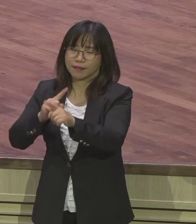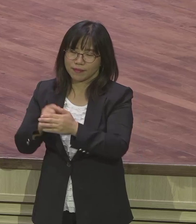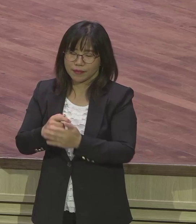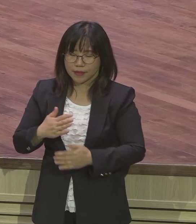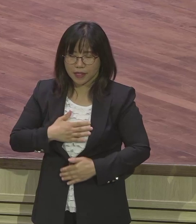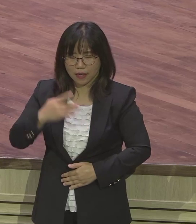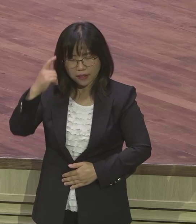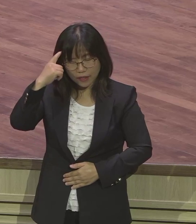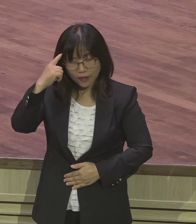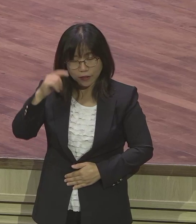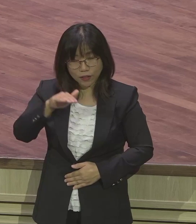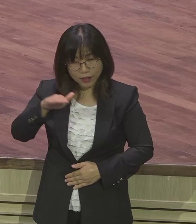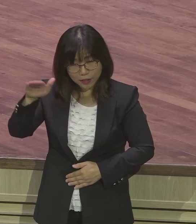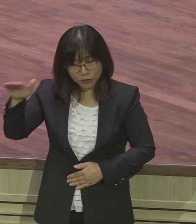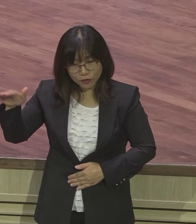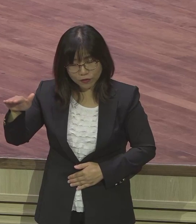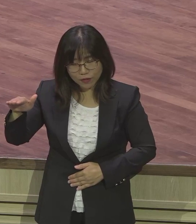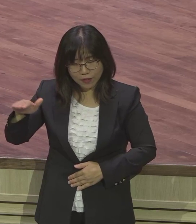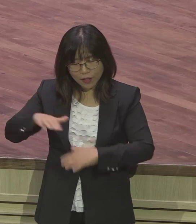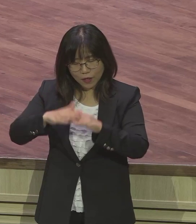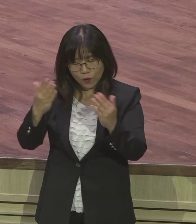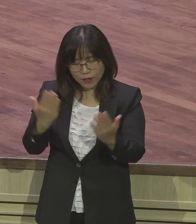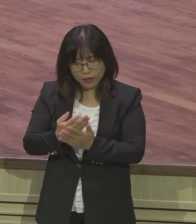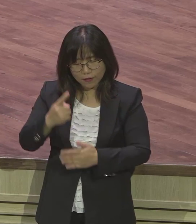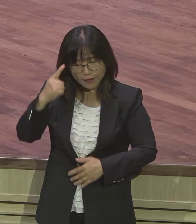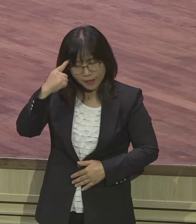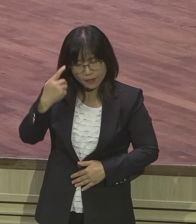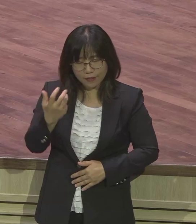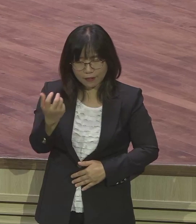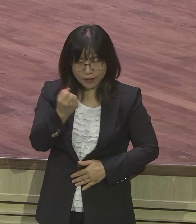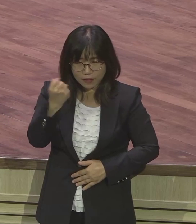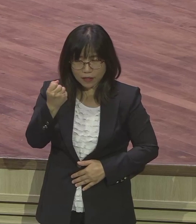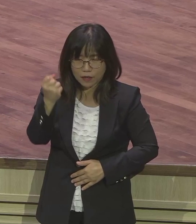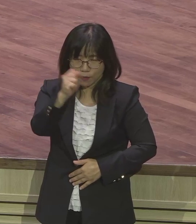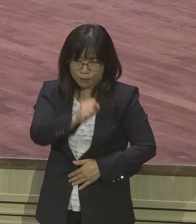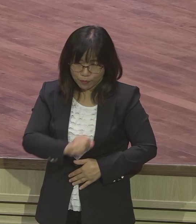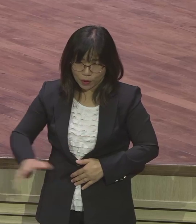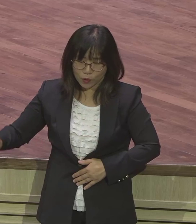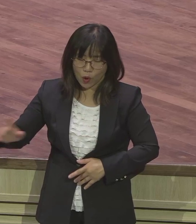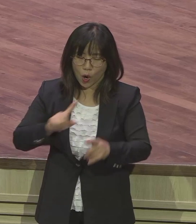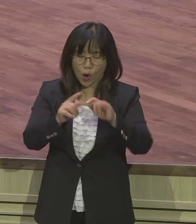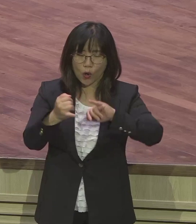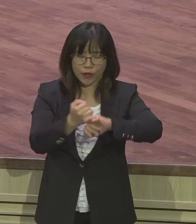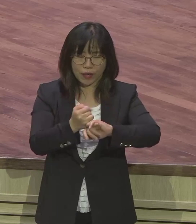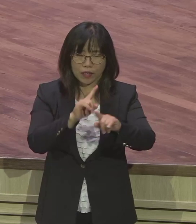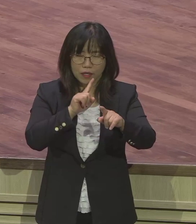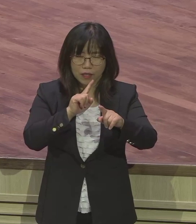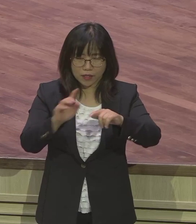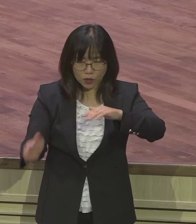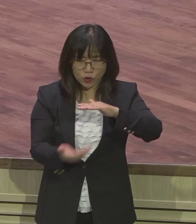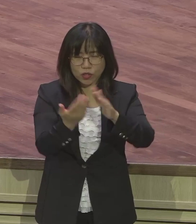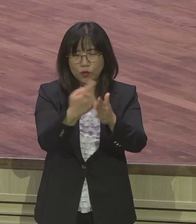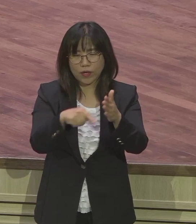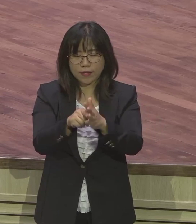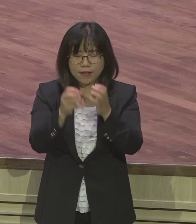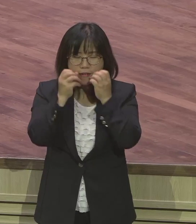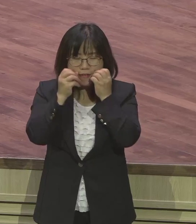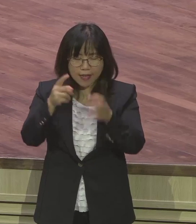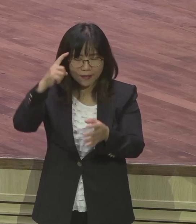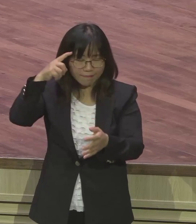내 기준 이 애틀에서 완전히 빠져나와서 은약 성취라는 세 틀 그 세 틀로 모든 문제와 사건을